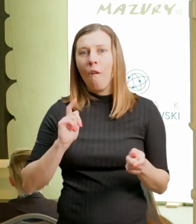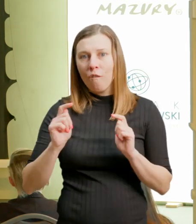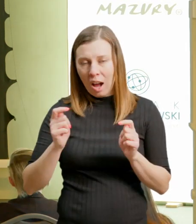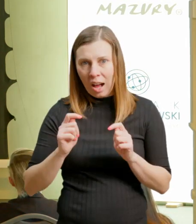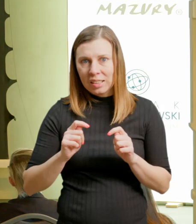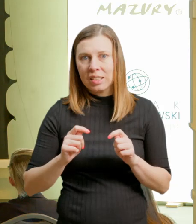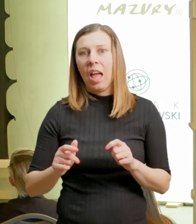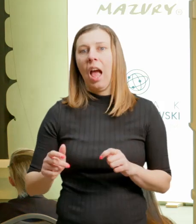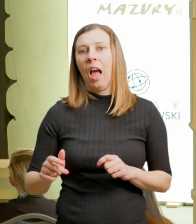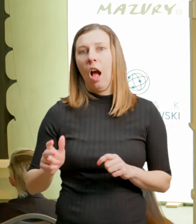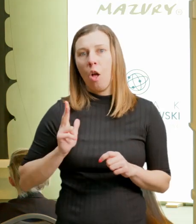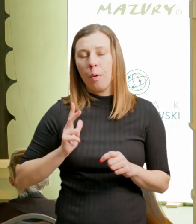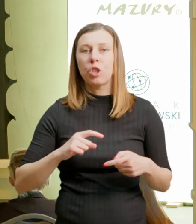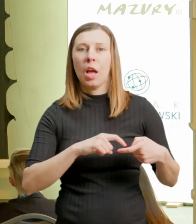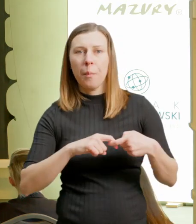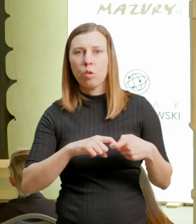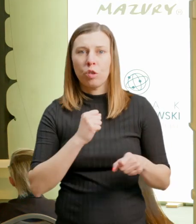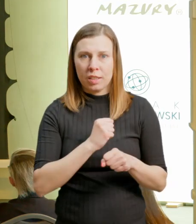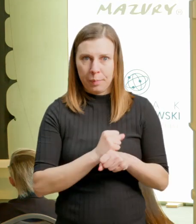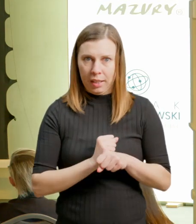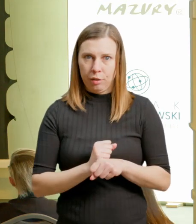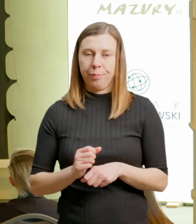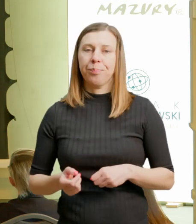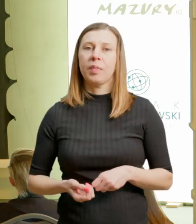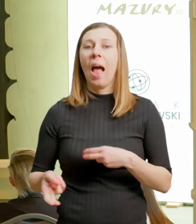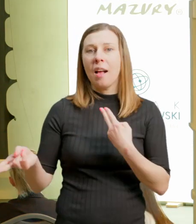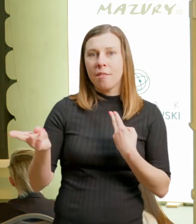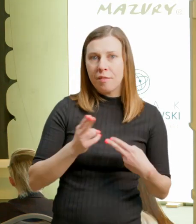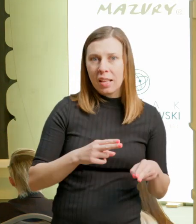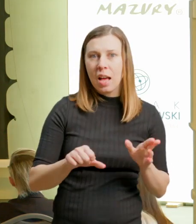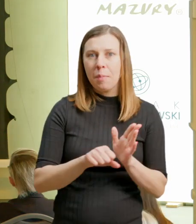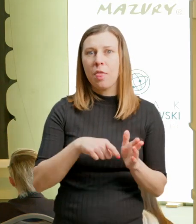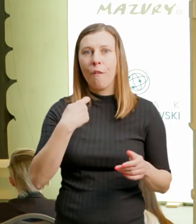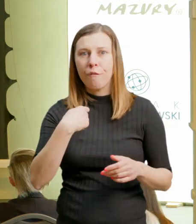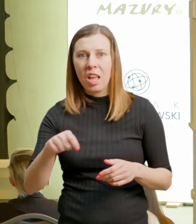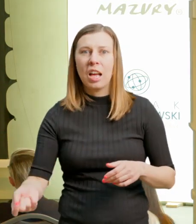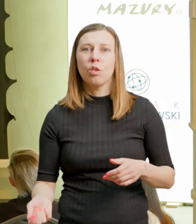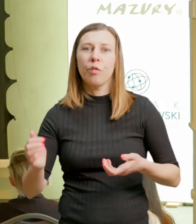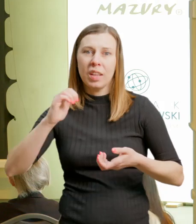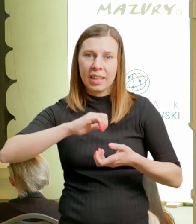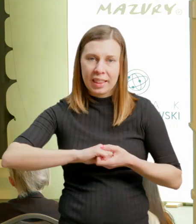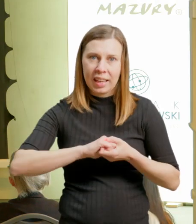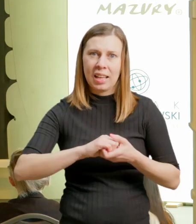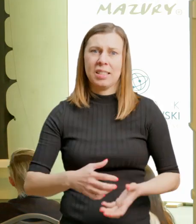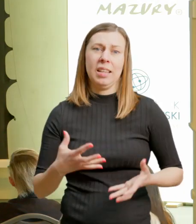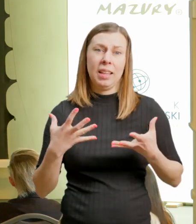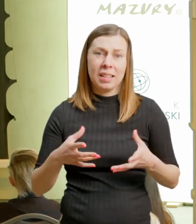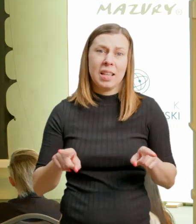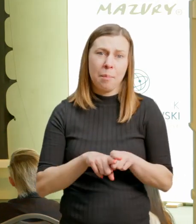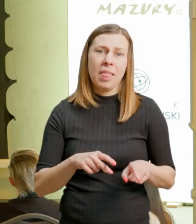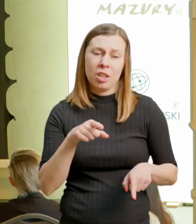powracamy do wyjazdów motywacyjnych, do wyjazdów integracyjnych i chcemy przedłużyć, chociaż o chwilę, tak?